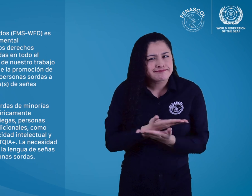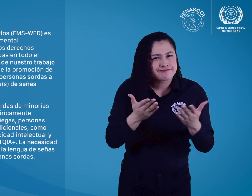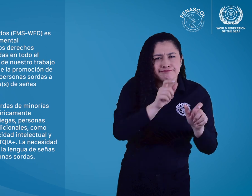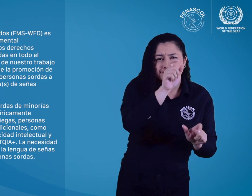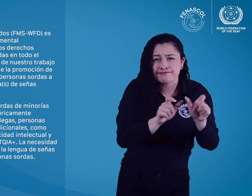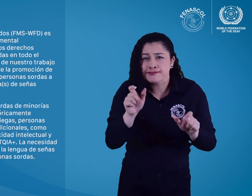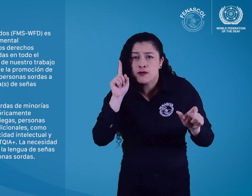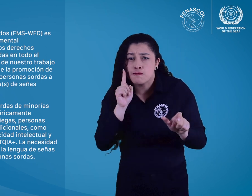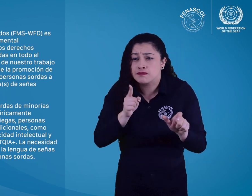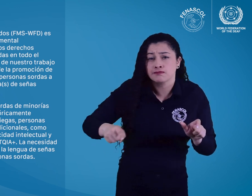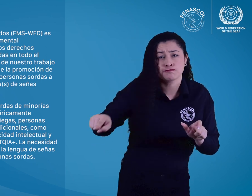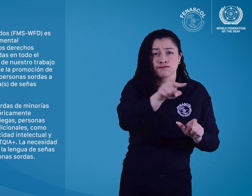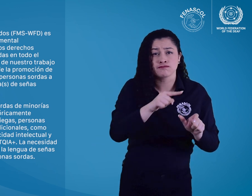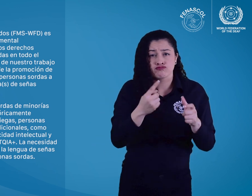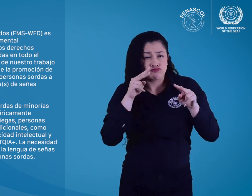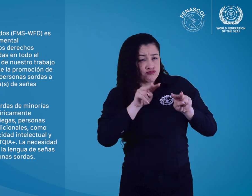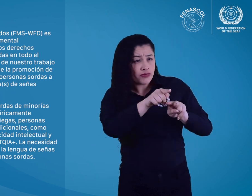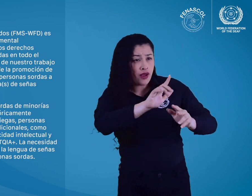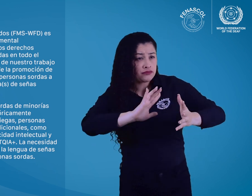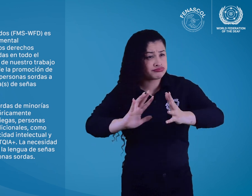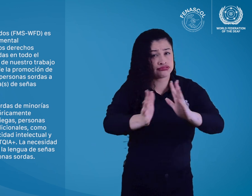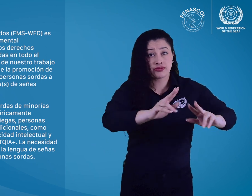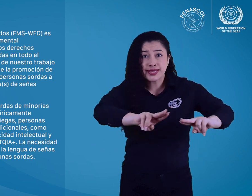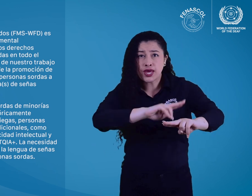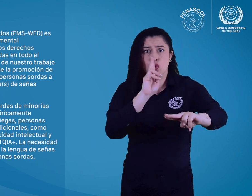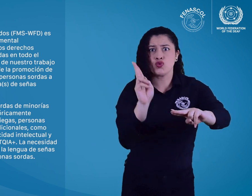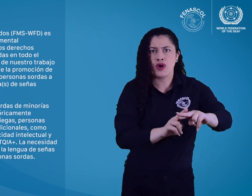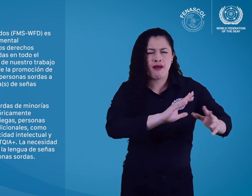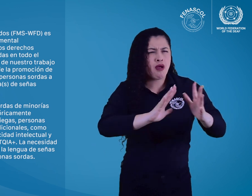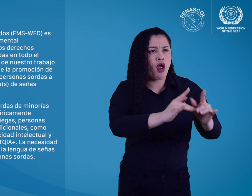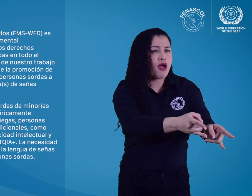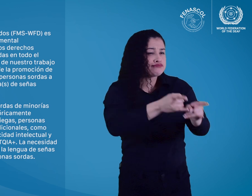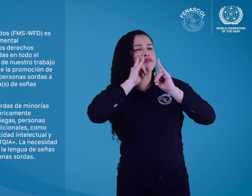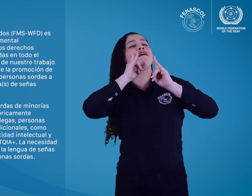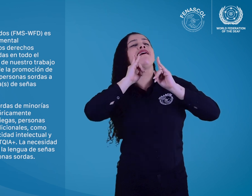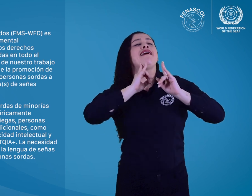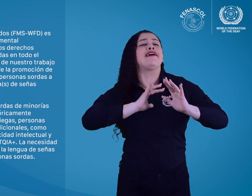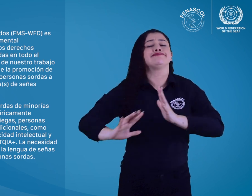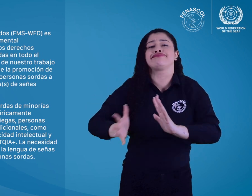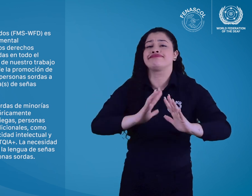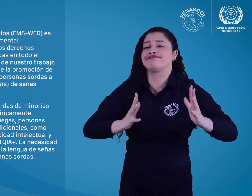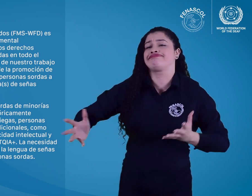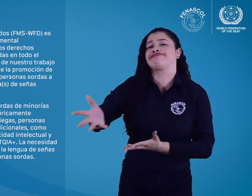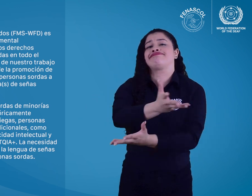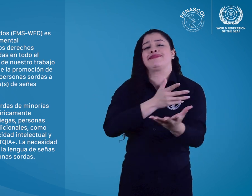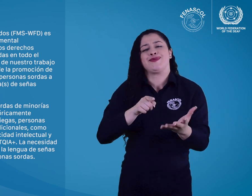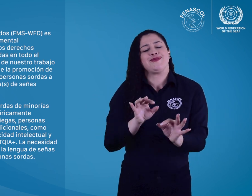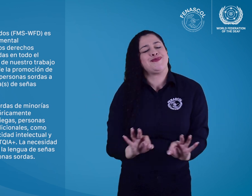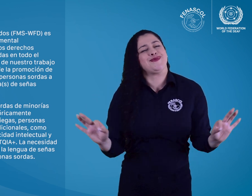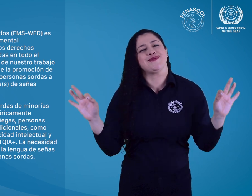La necesidad de una adquisición natural de la lengua de señas es crucial para todas las personas